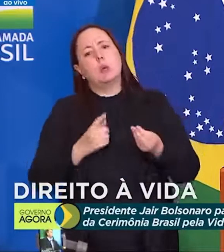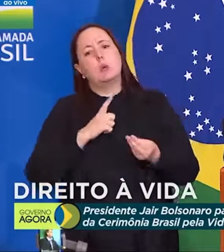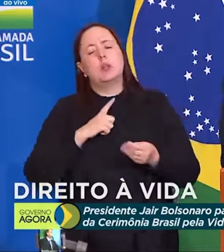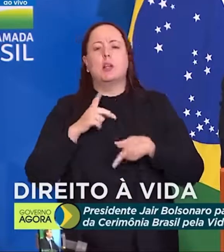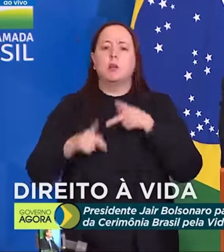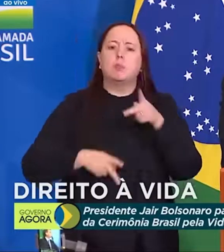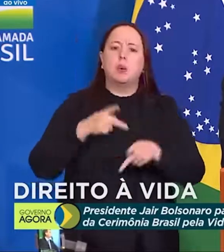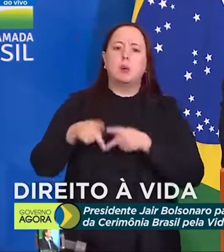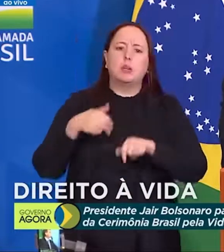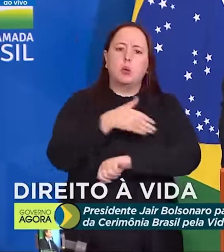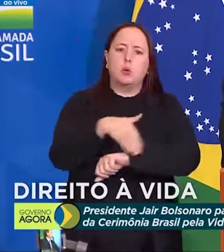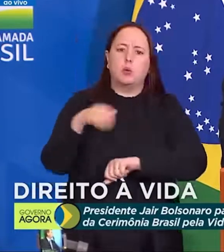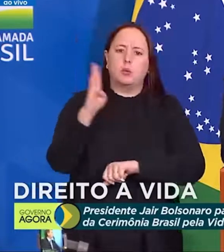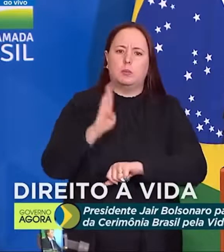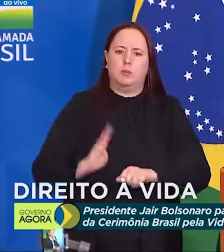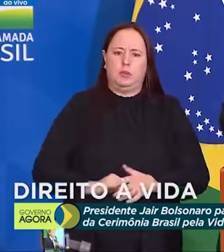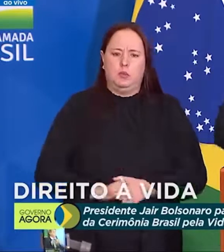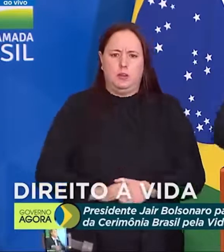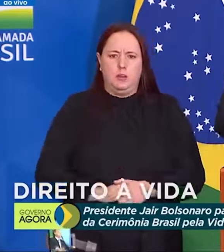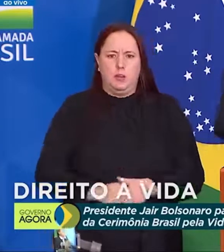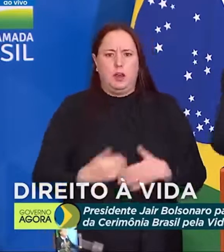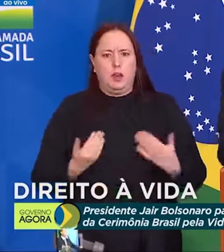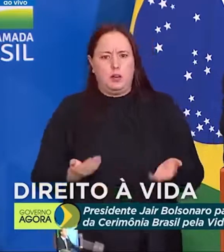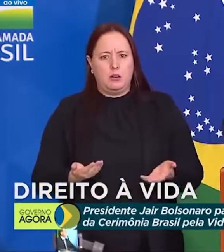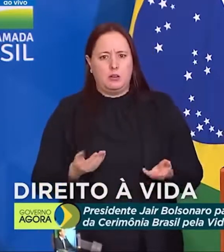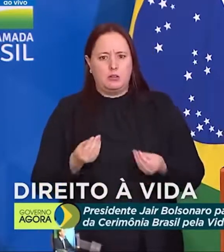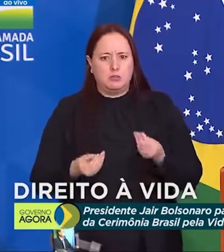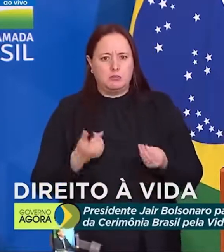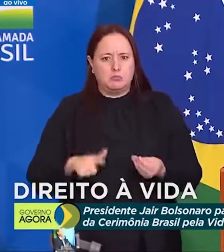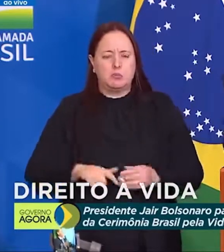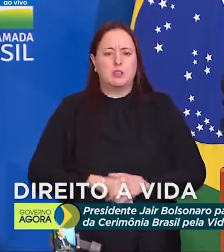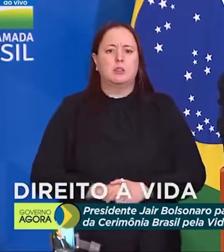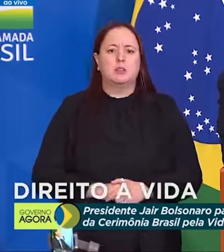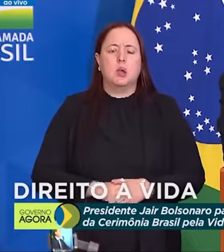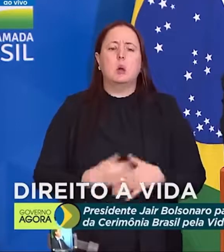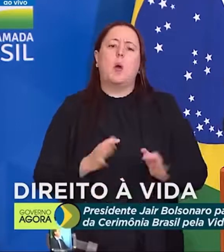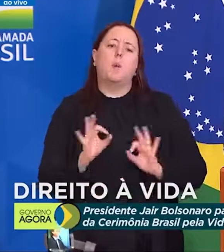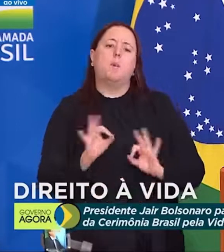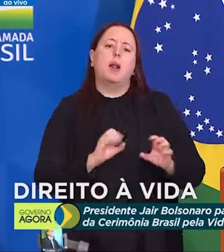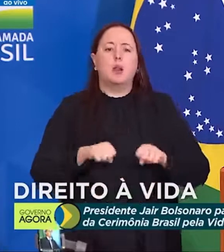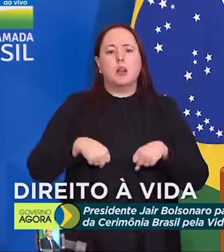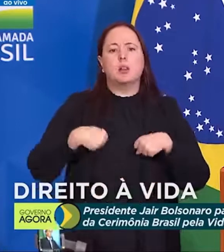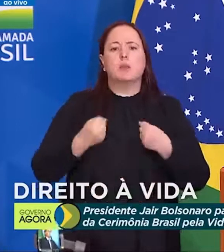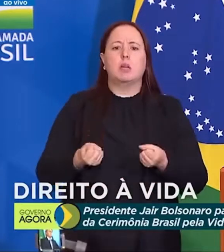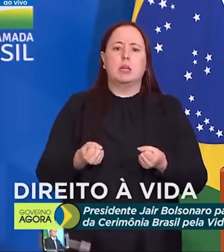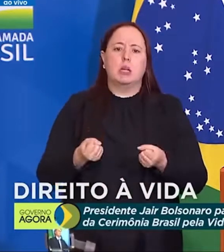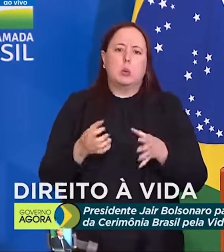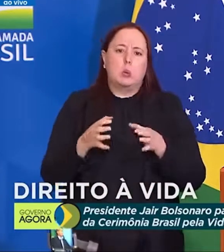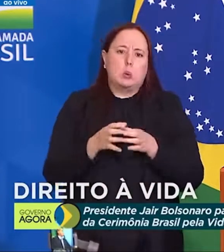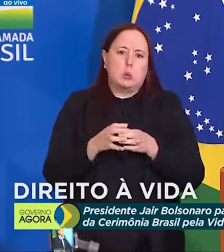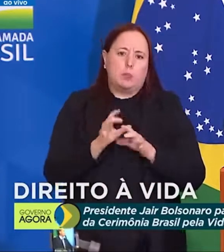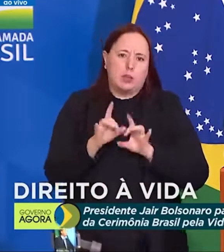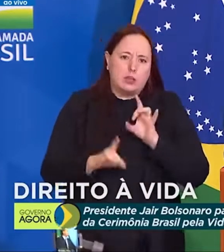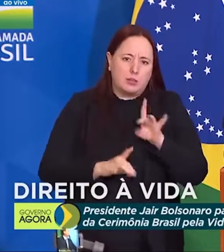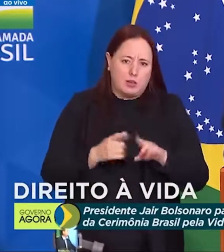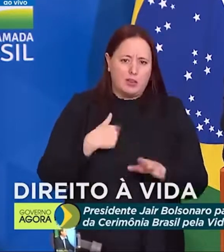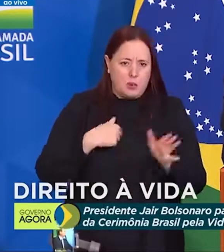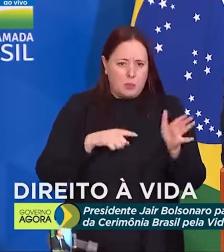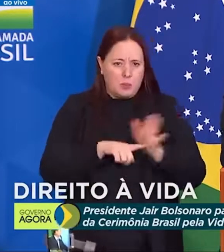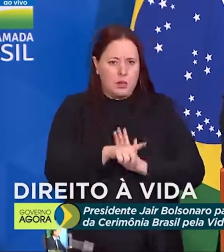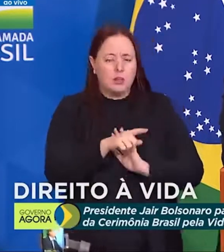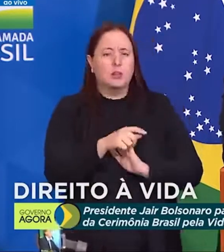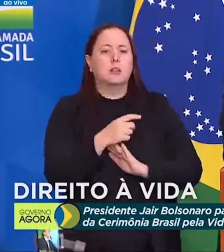população de rua do Brasil. Agora, Alexandre Moraes novamente qual é o plano para defender os Yanomamis? Se eu perguntar para ele